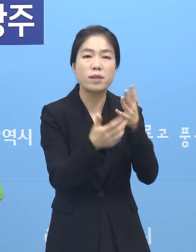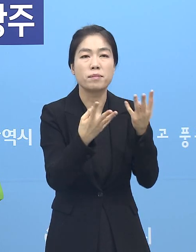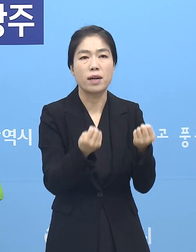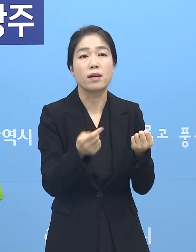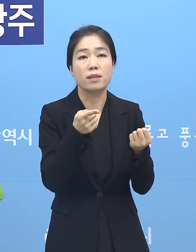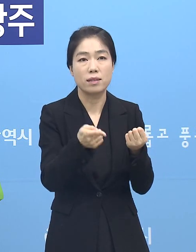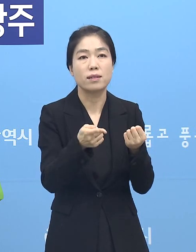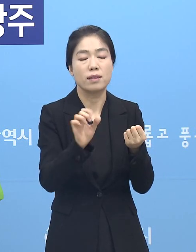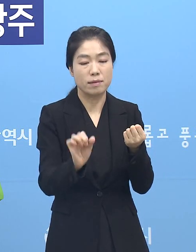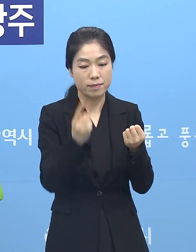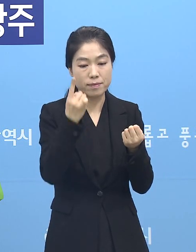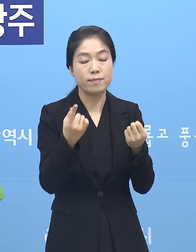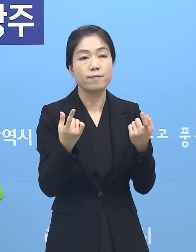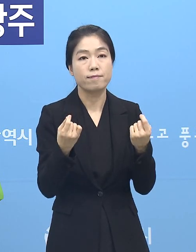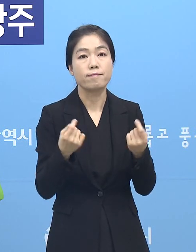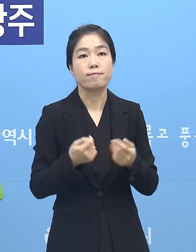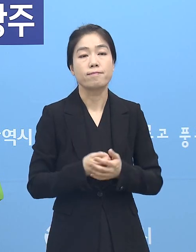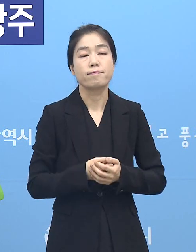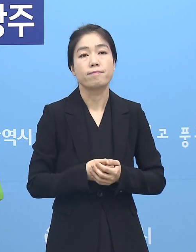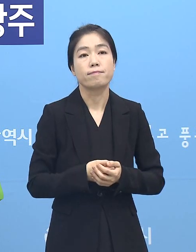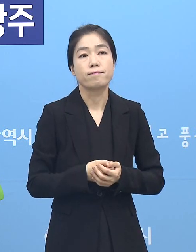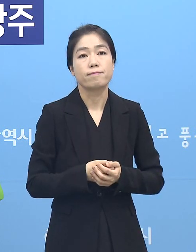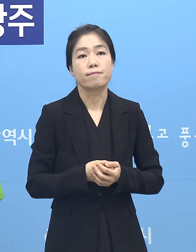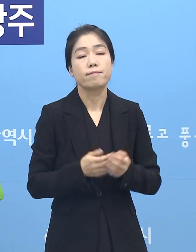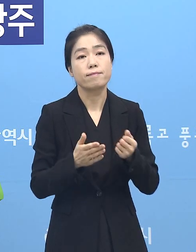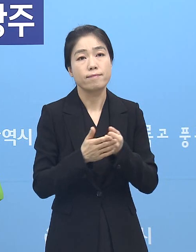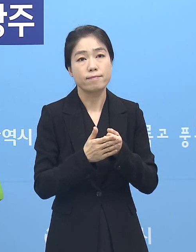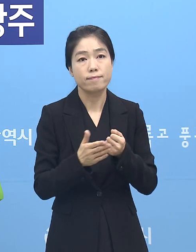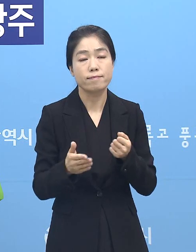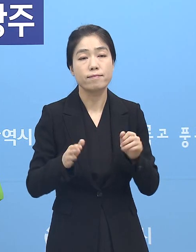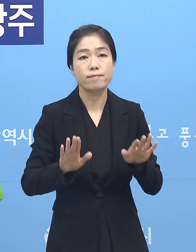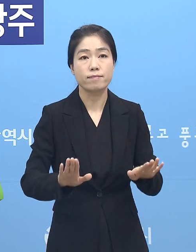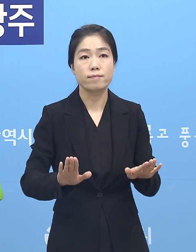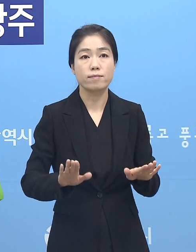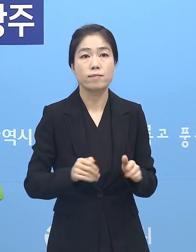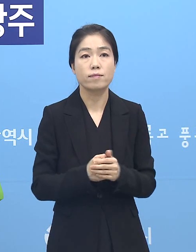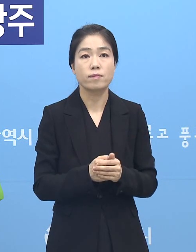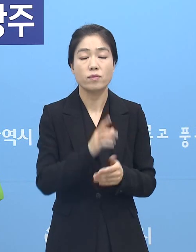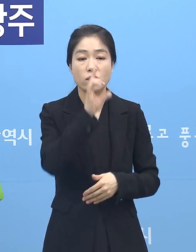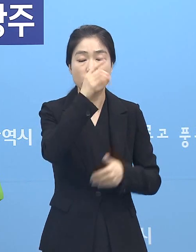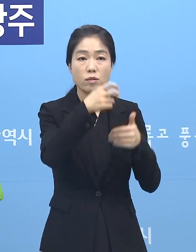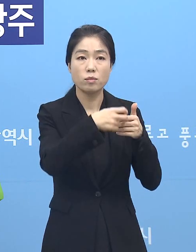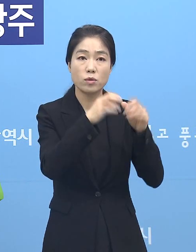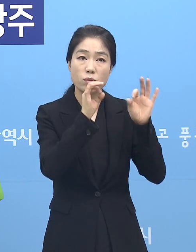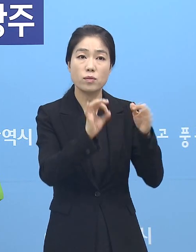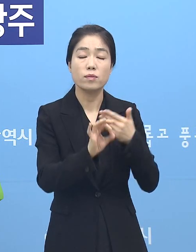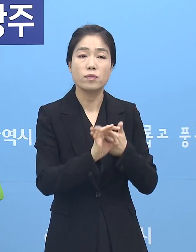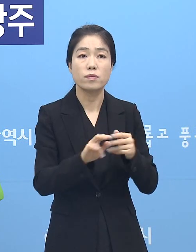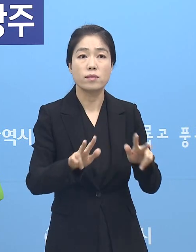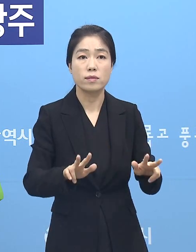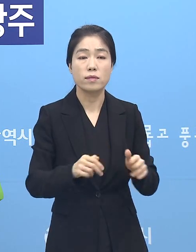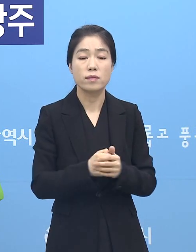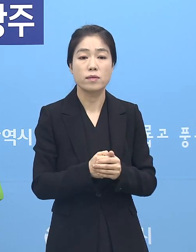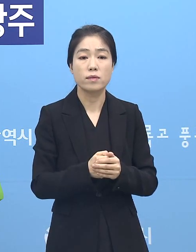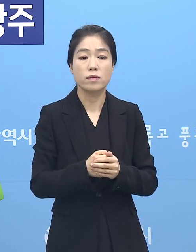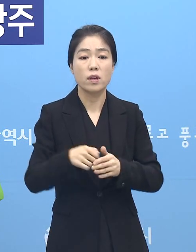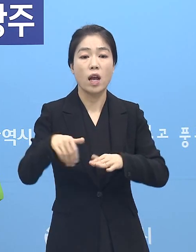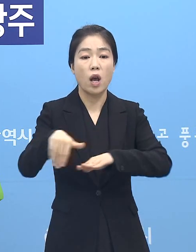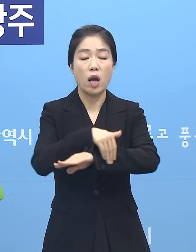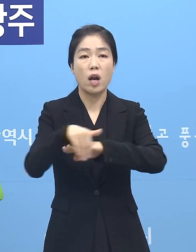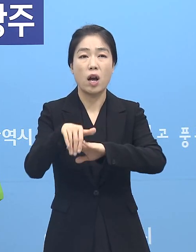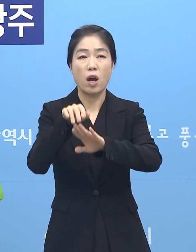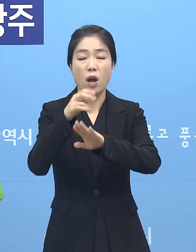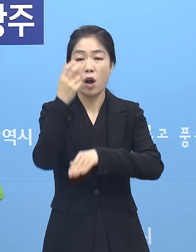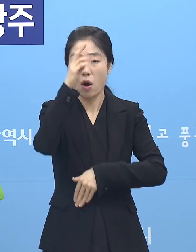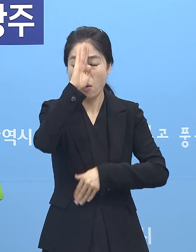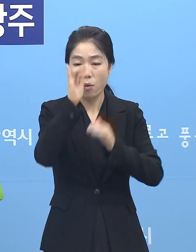감염의 요인이 좀 될 수도 있을 것 같습니다. 그래서 저희들이 이번에 중앙병원 같은 경우에는 지금 외래 환자 또